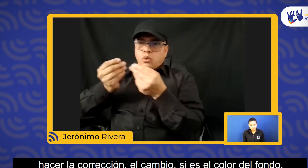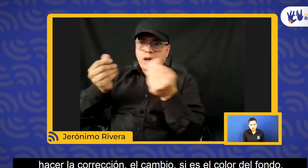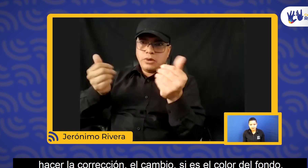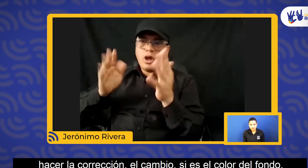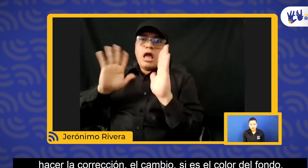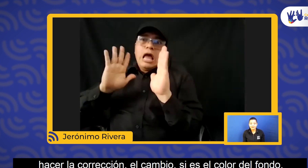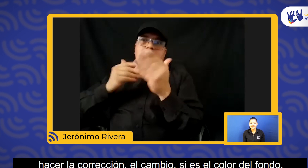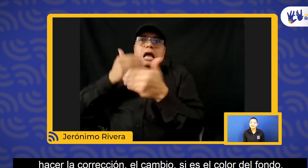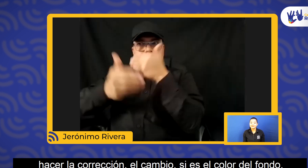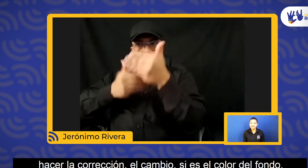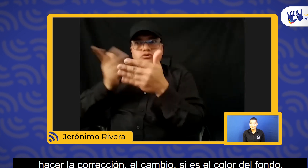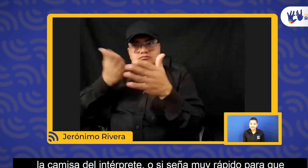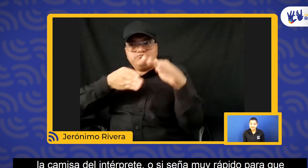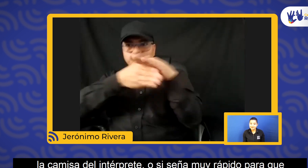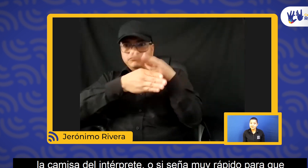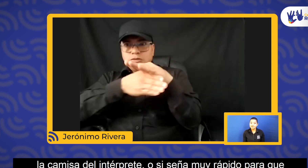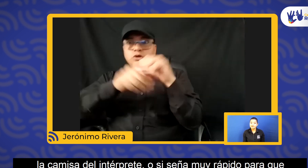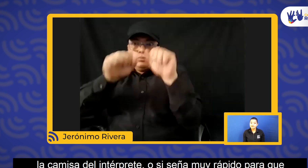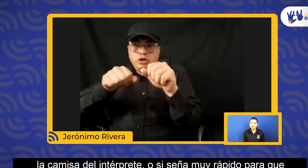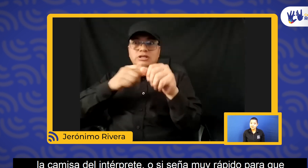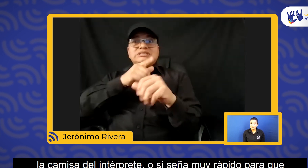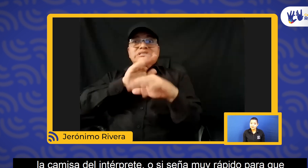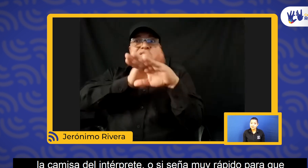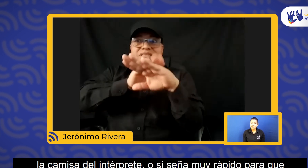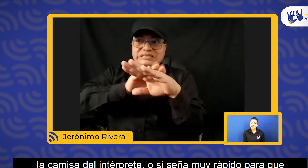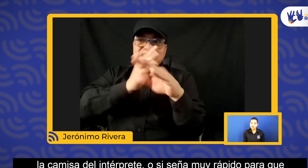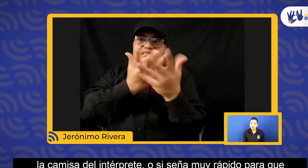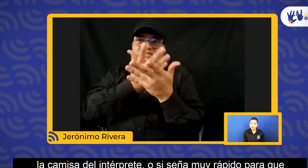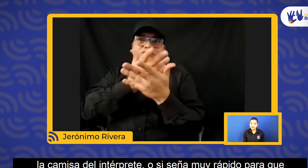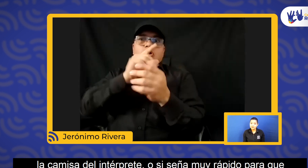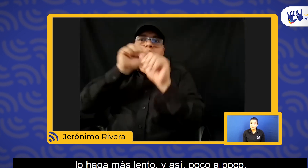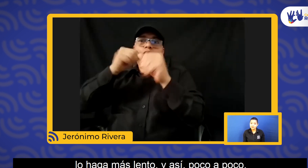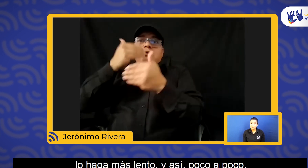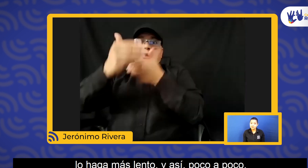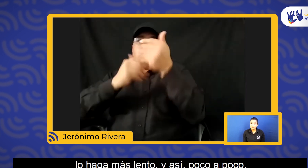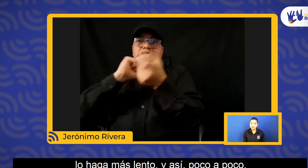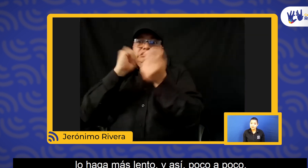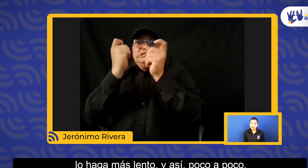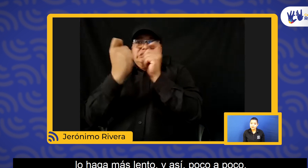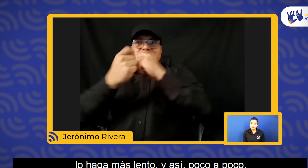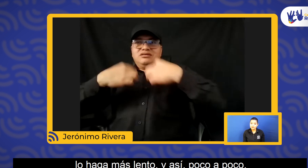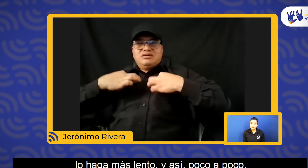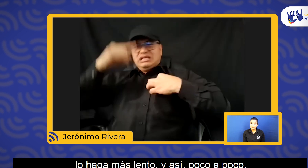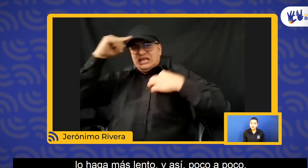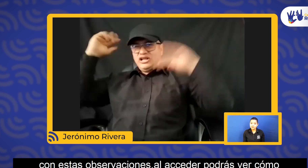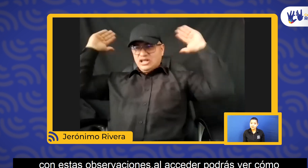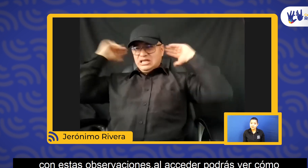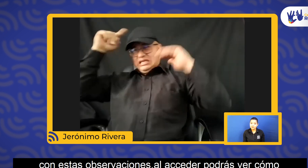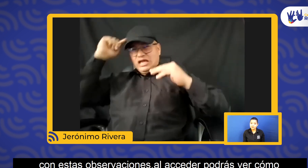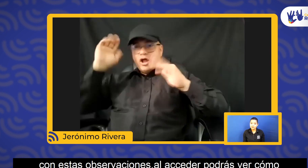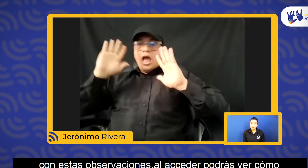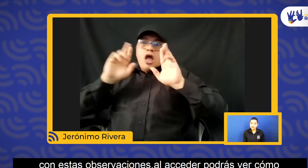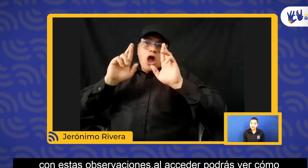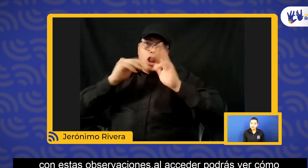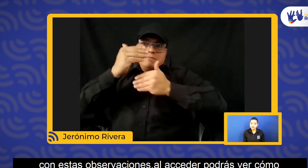el cambio, si es el color del fondo, la camisa del intérprete o si seña muy rápido para que lo haga más lento. Y así, poco a poco, con estas